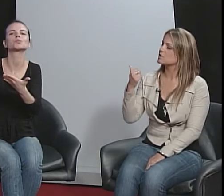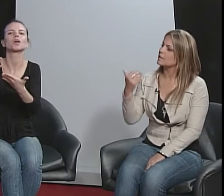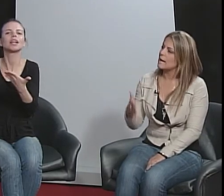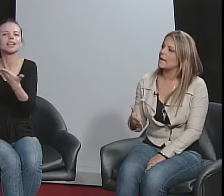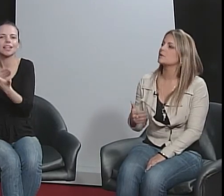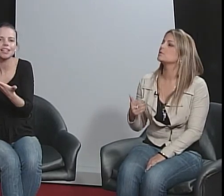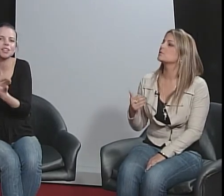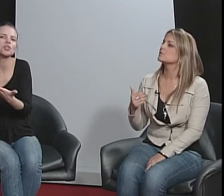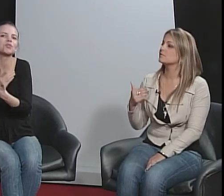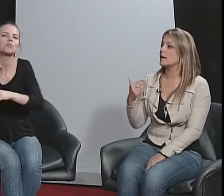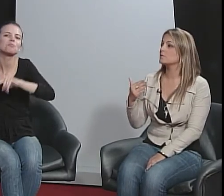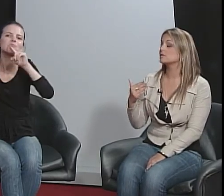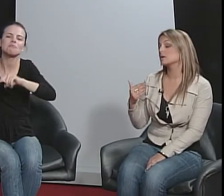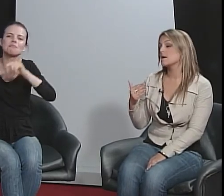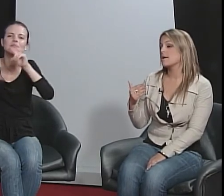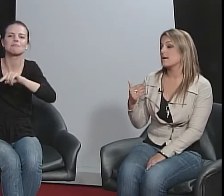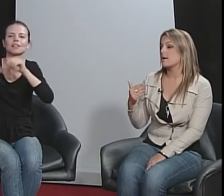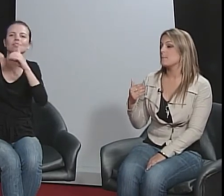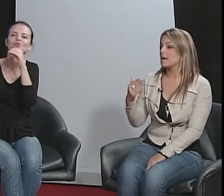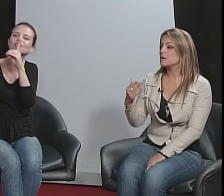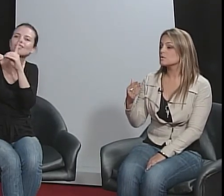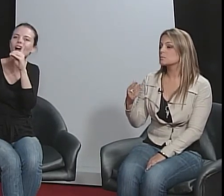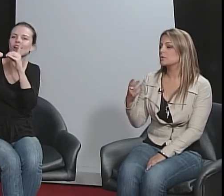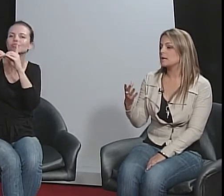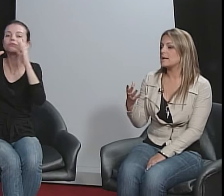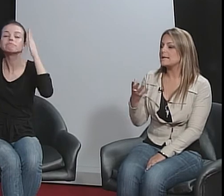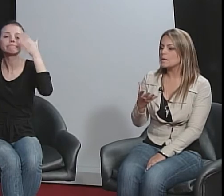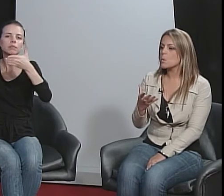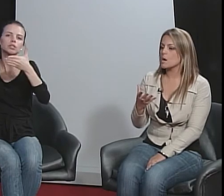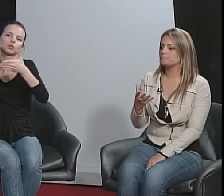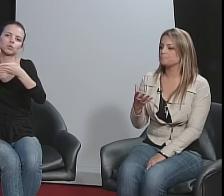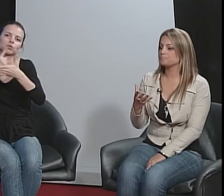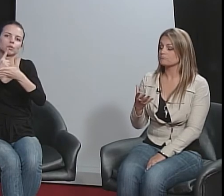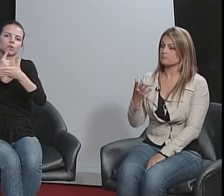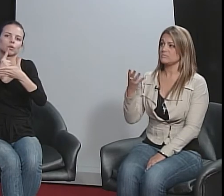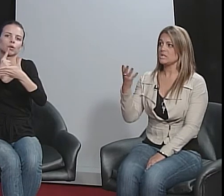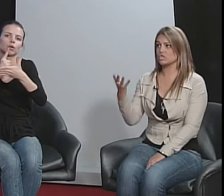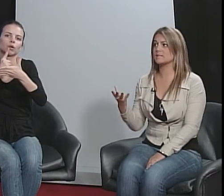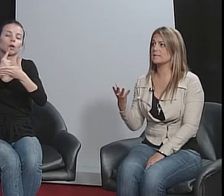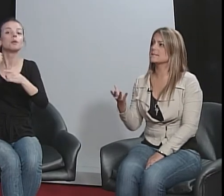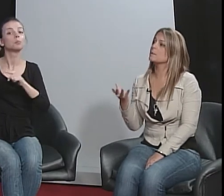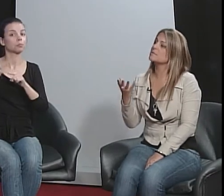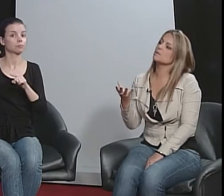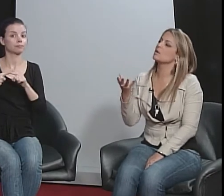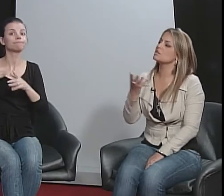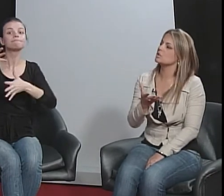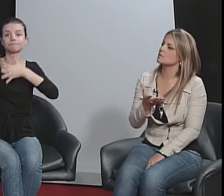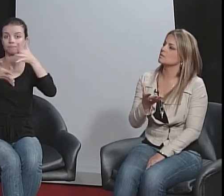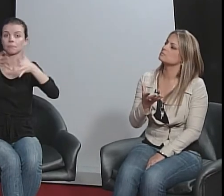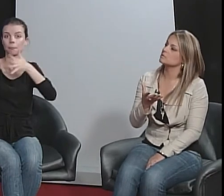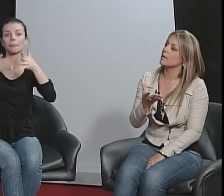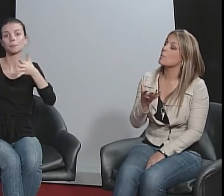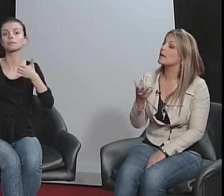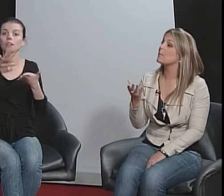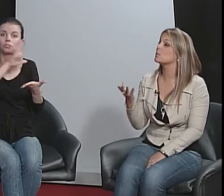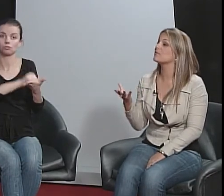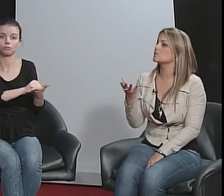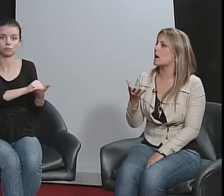didáticos, vários meios, porque a língua de sinais, ela precisa de registro. Como ela é uma língua visual,